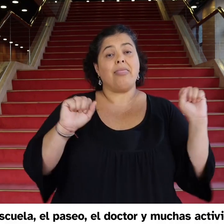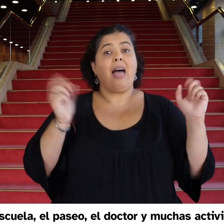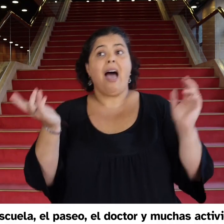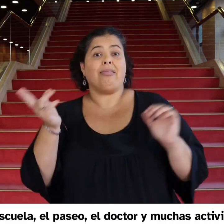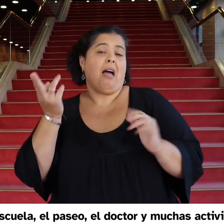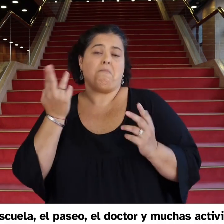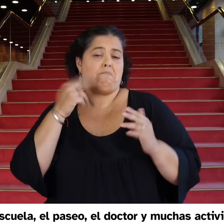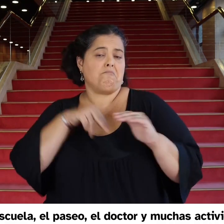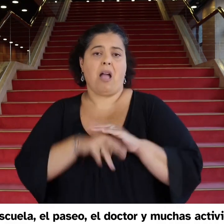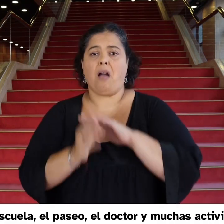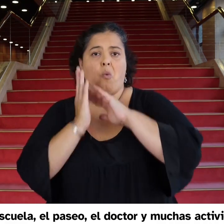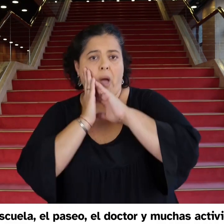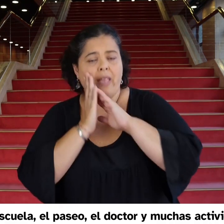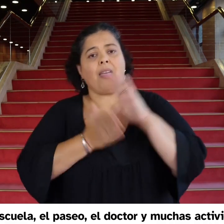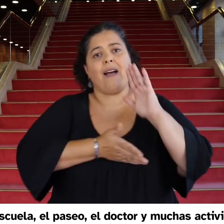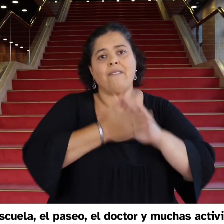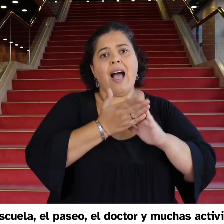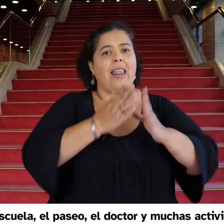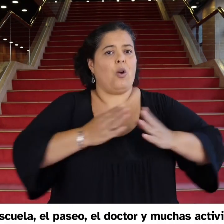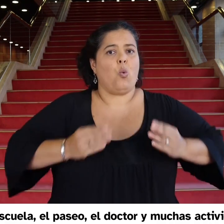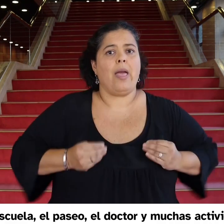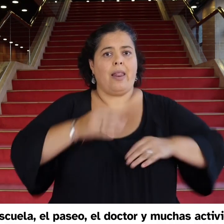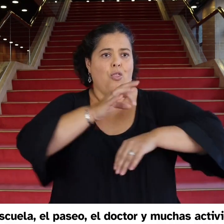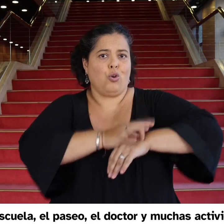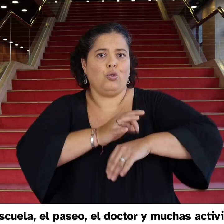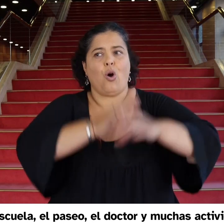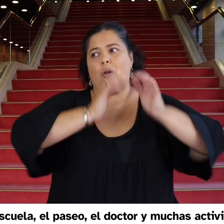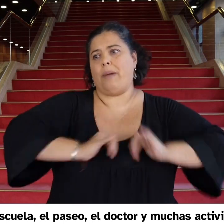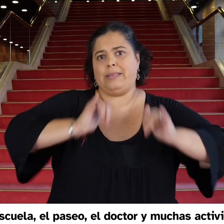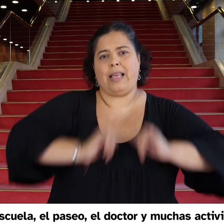escuela, el paseo, el doctor y muchas actividades del día